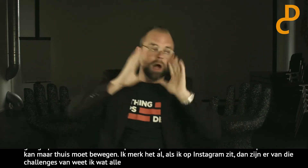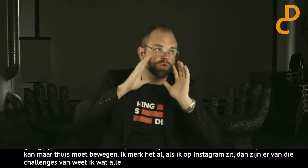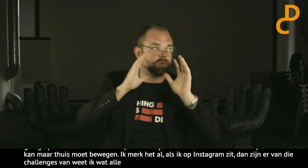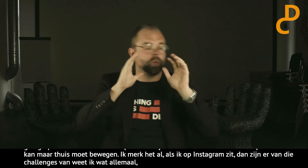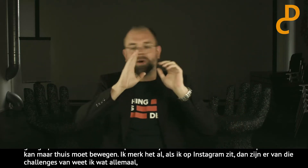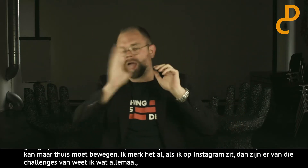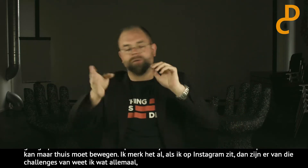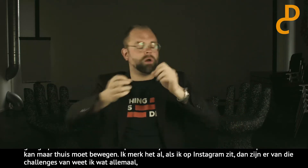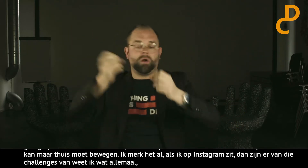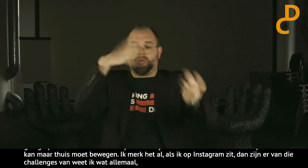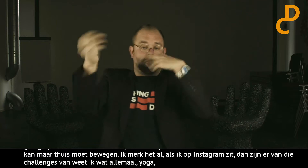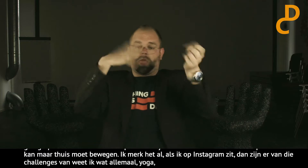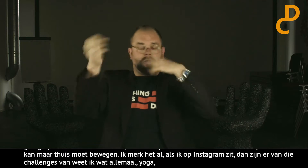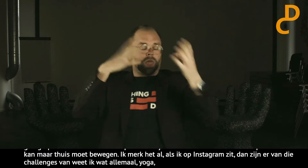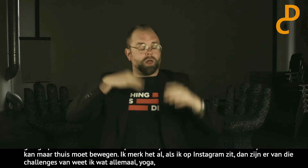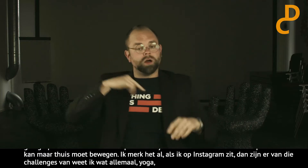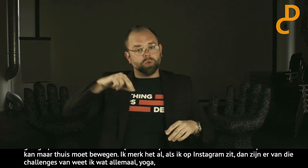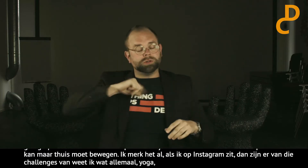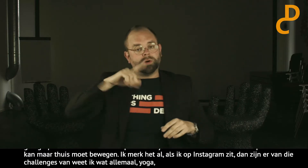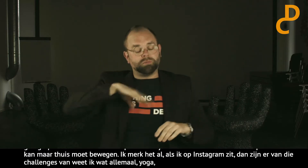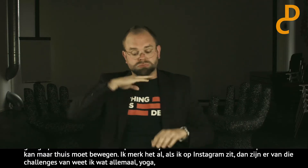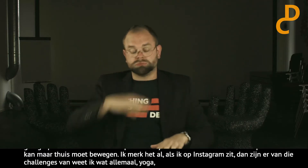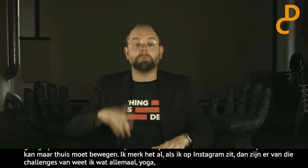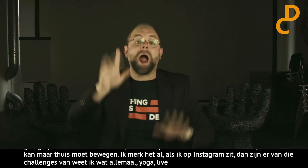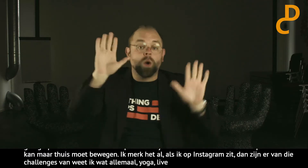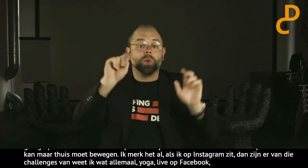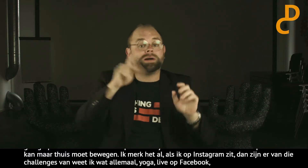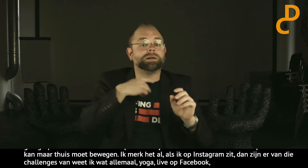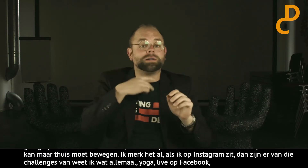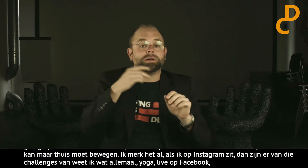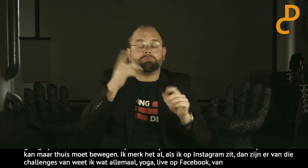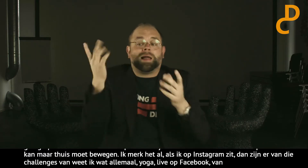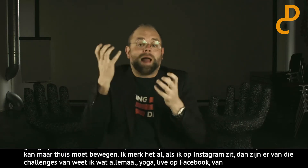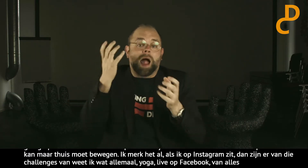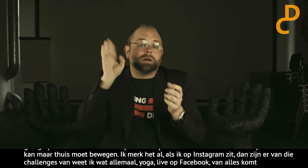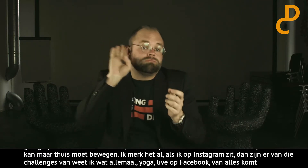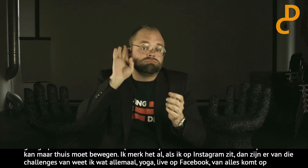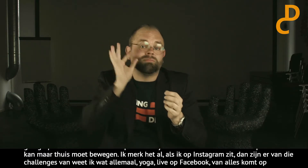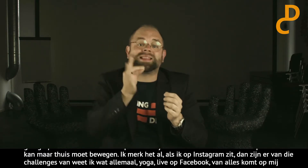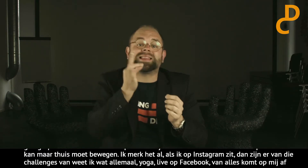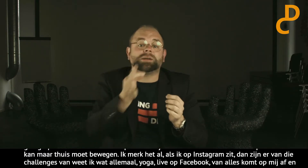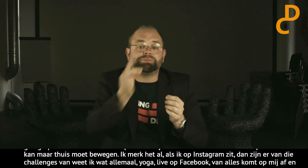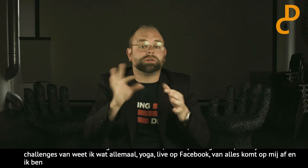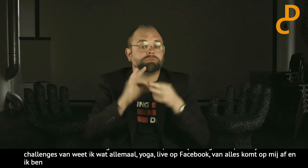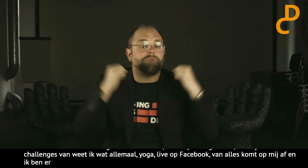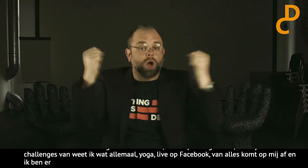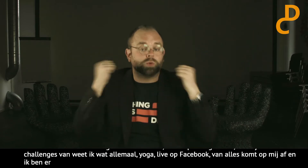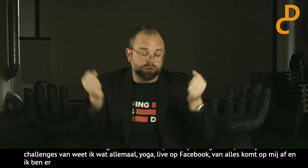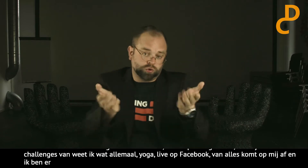Yoga, live op Facebook. Nou, van alles komt op me af. En ik ben er echt bijna al klaar mee, eerlijk gezegd. Maar ik zou graag van jullie wat tips willen horen